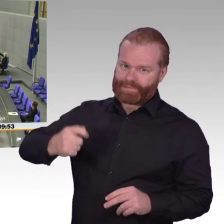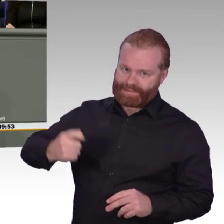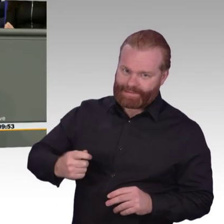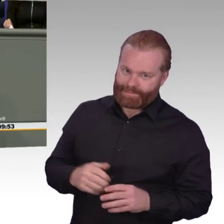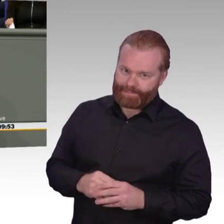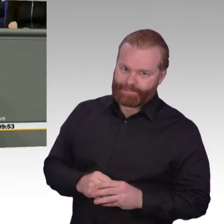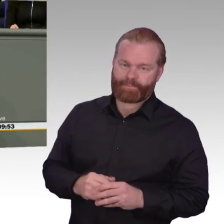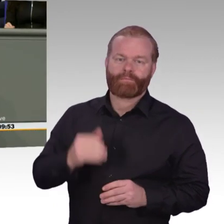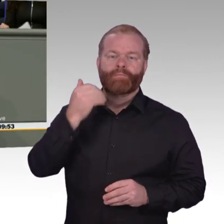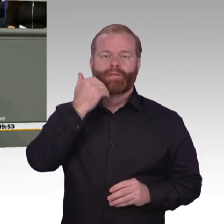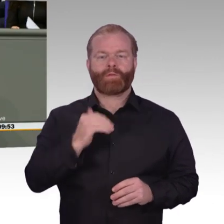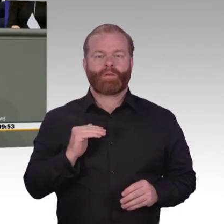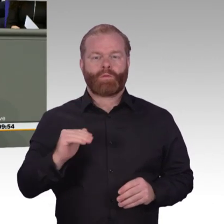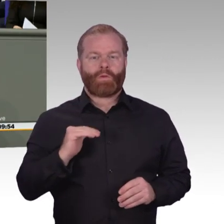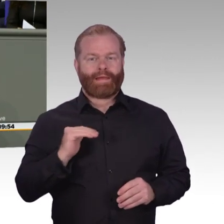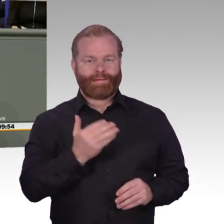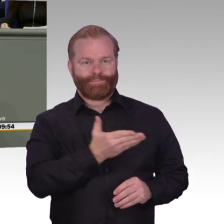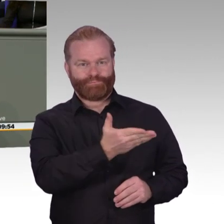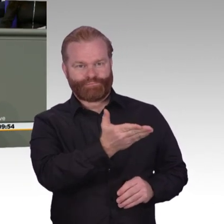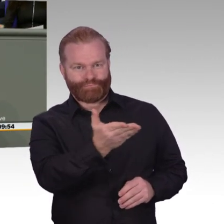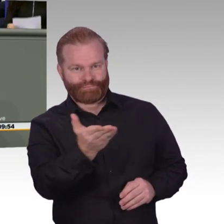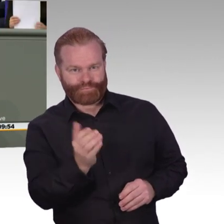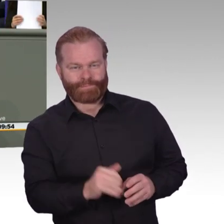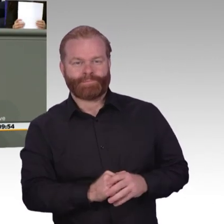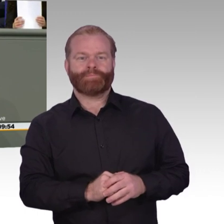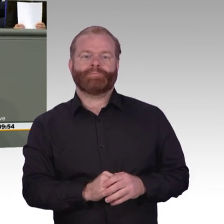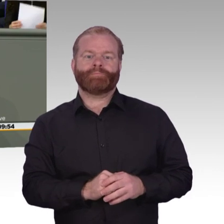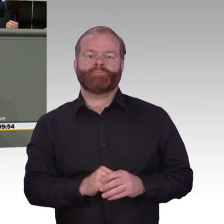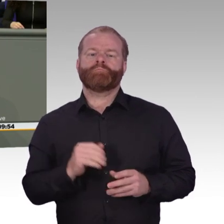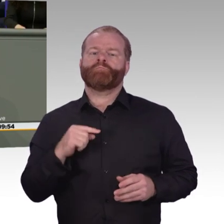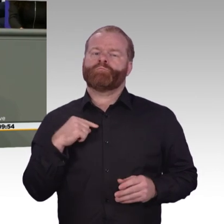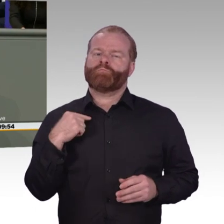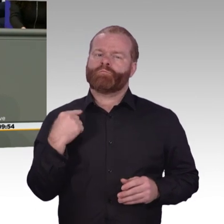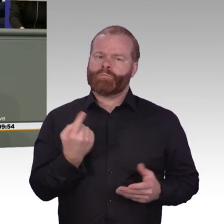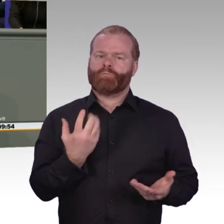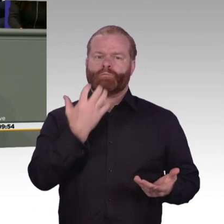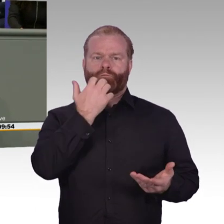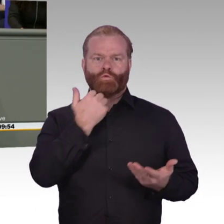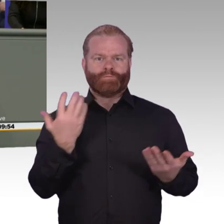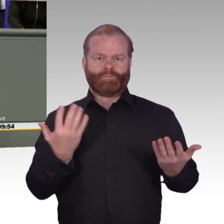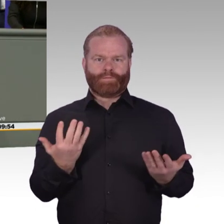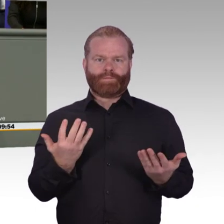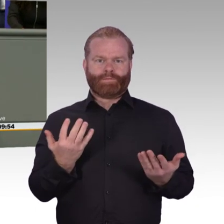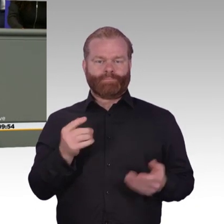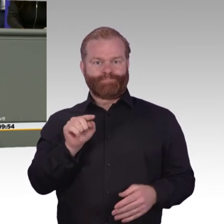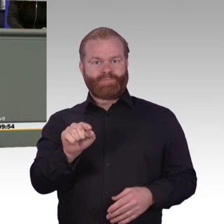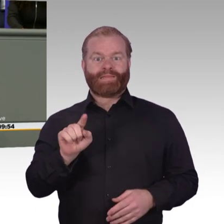die Staatsministerin vorhin. Und wir reden heute über eine Umsetzungsstrategie, Digitalisierung, die wir vorliegen haben. Und ich dachte immer,